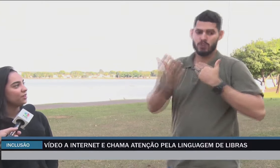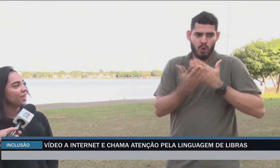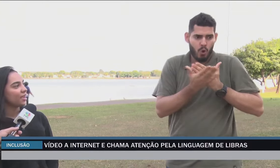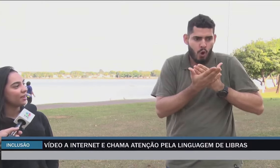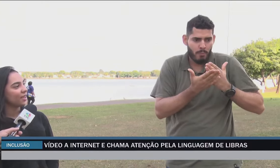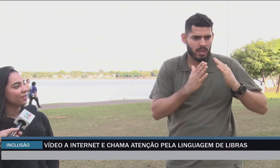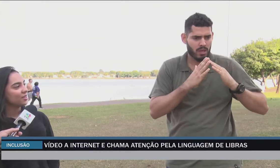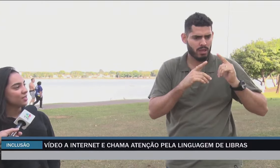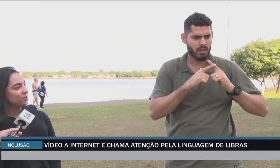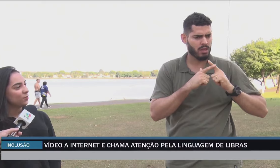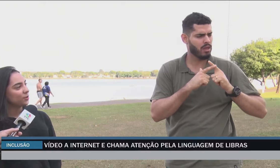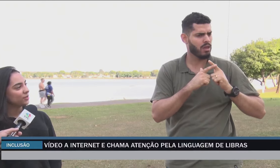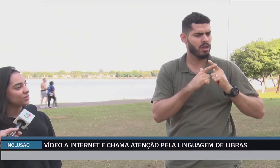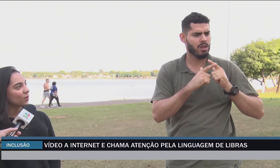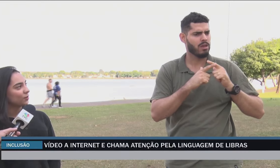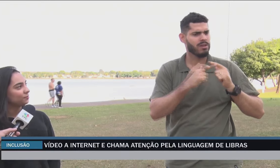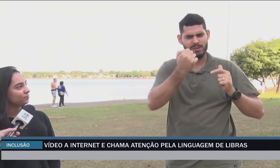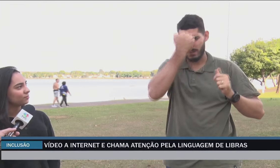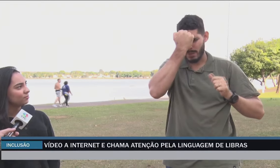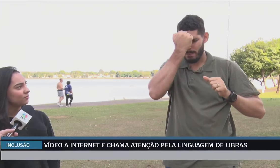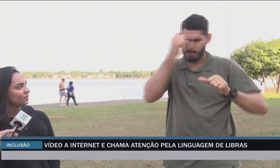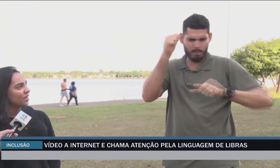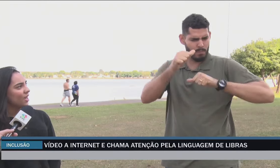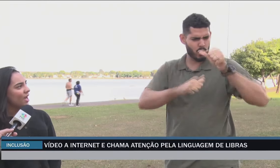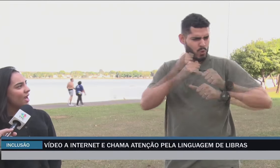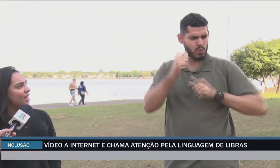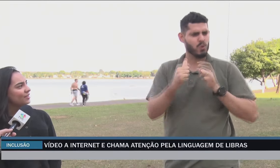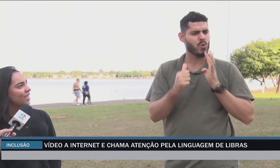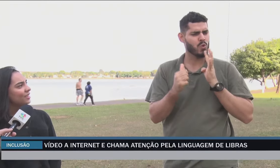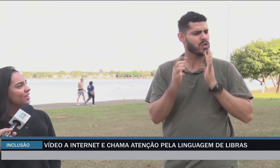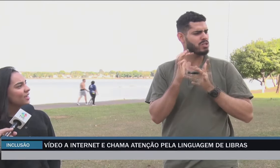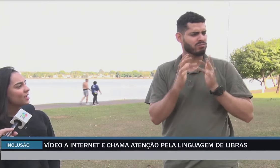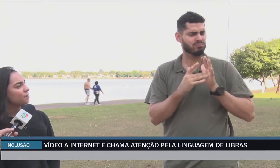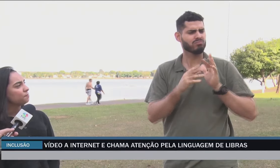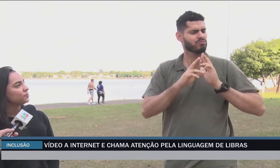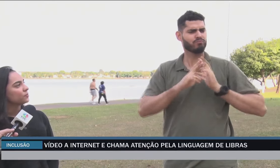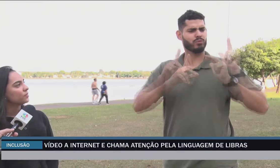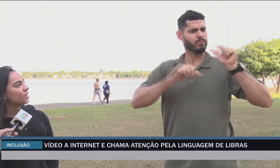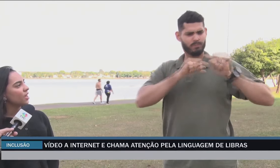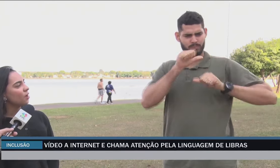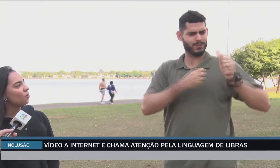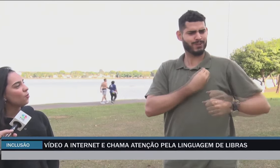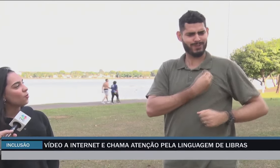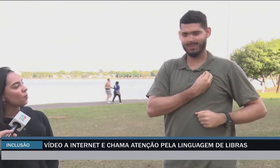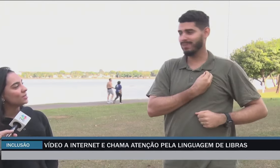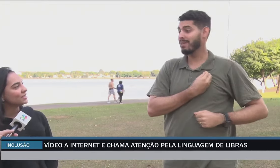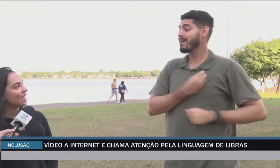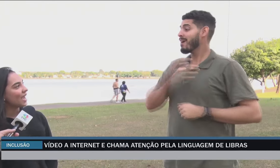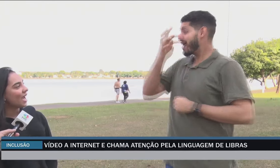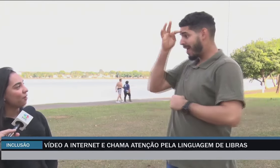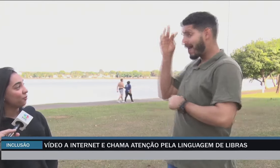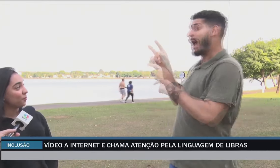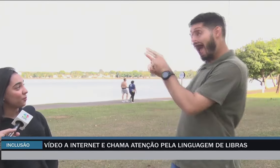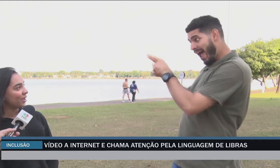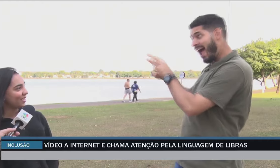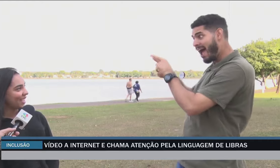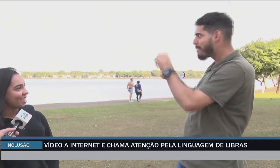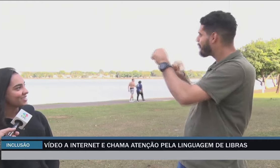fiquei em uma outra escola. Até que eu fui para uma igreja